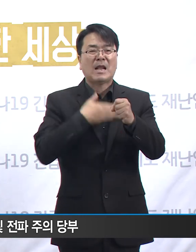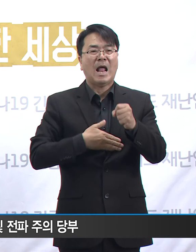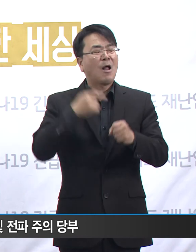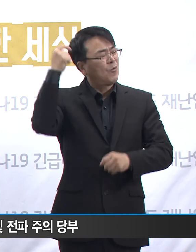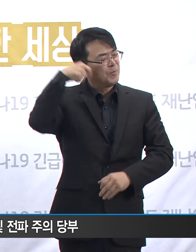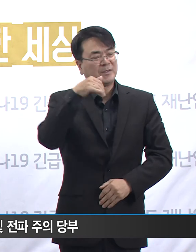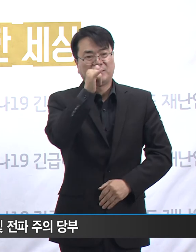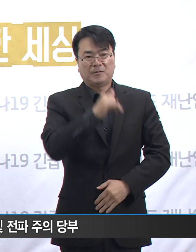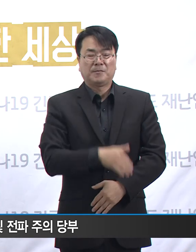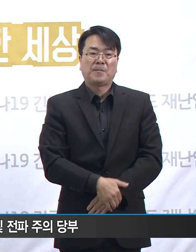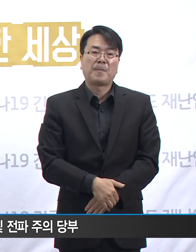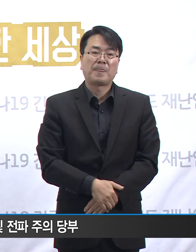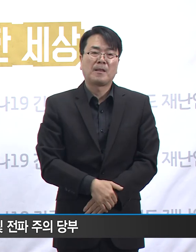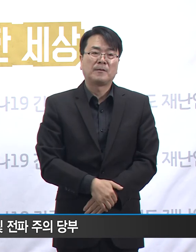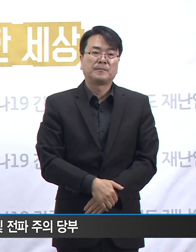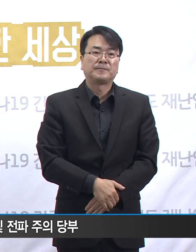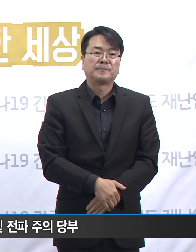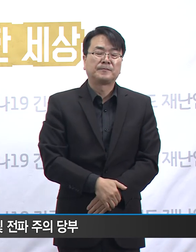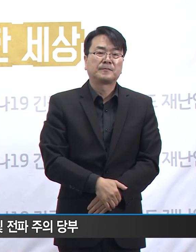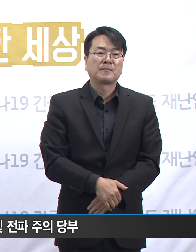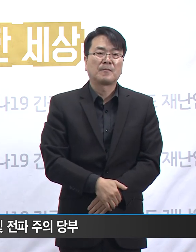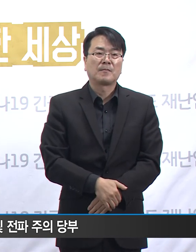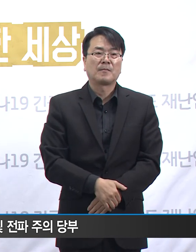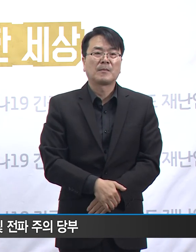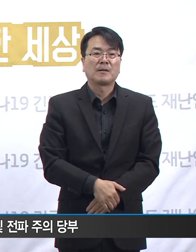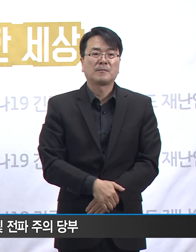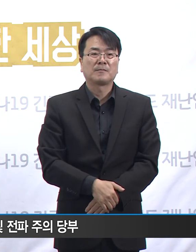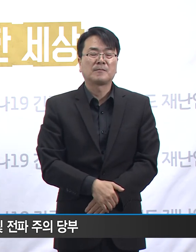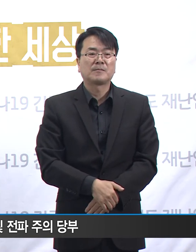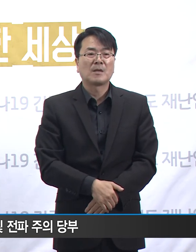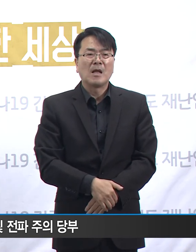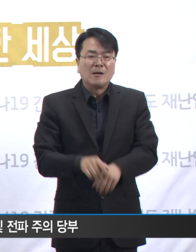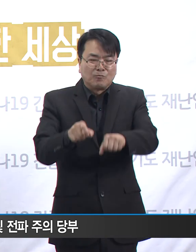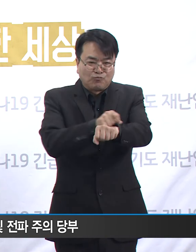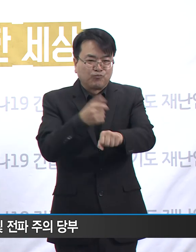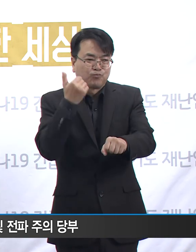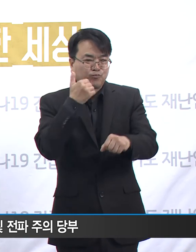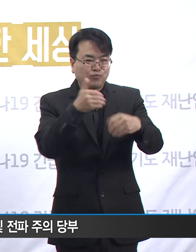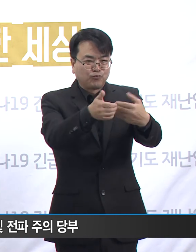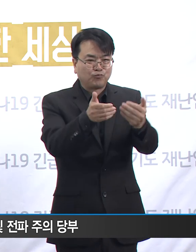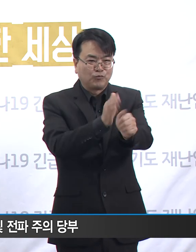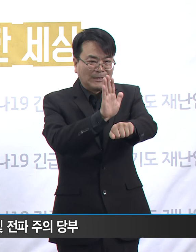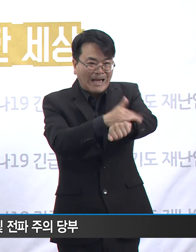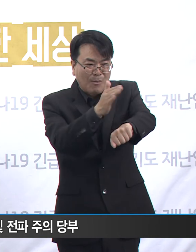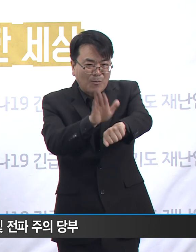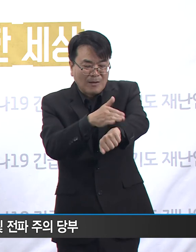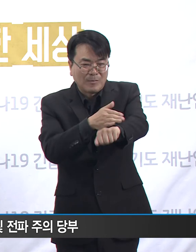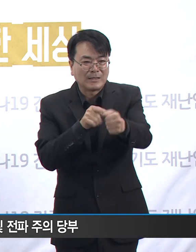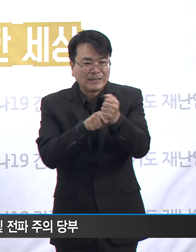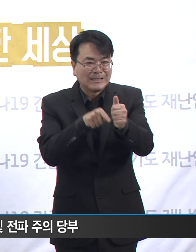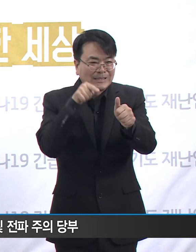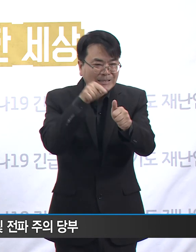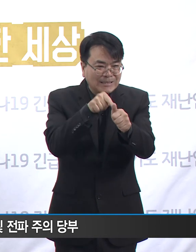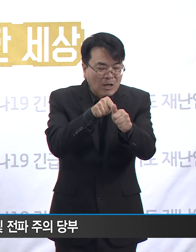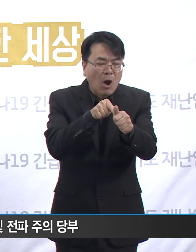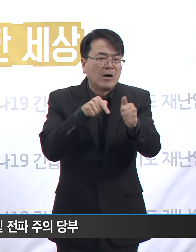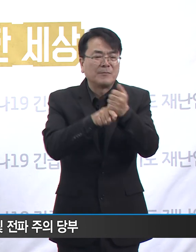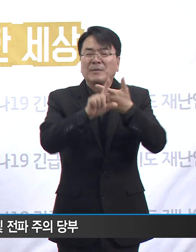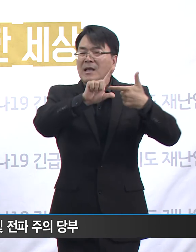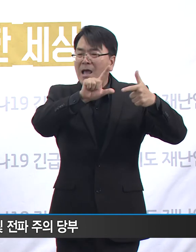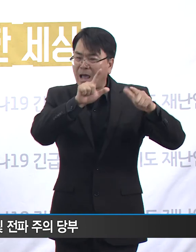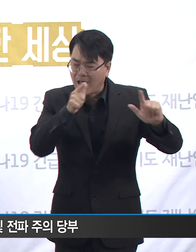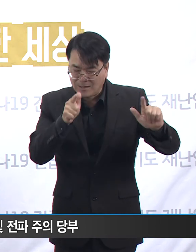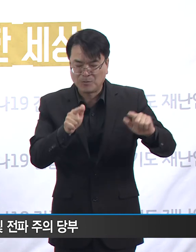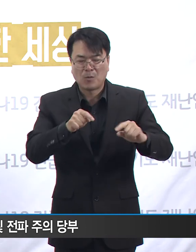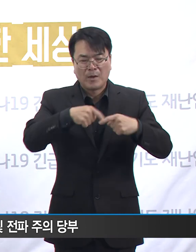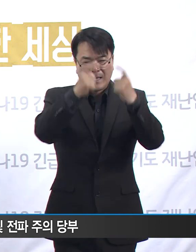특정 기관이나 개인을 탓하려는 의도에서 드리는 말씀은 당연히 아닙니다. 우리 사회 전반에 재인식이 절실하다는 뜻에서